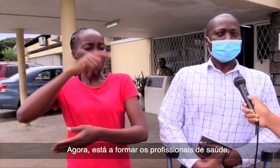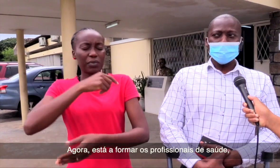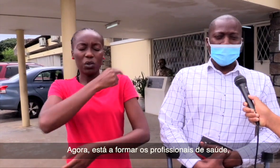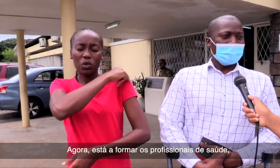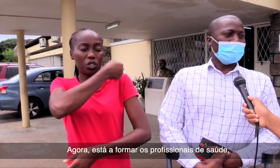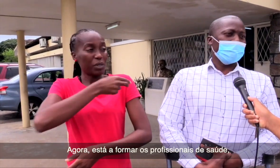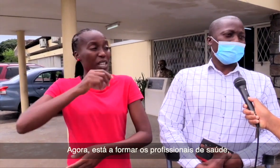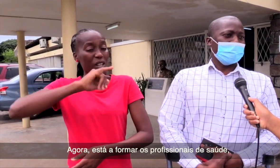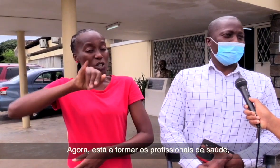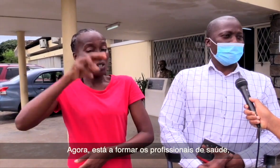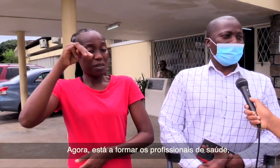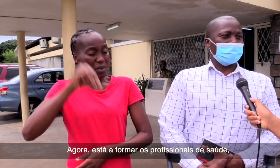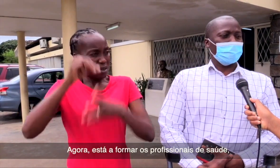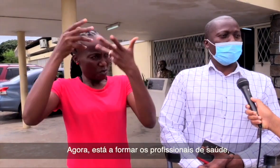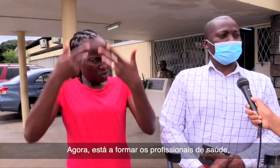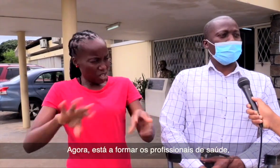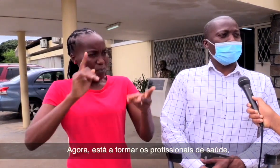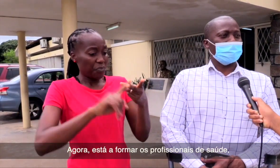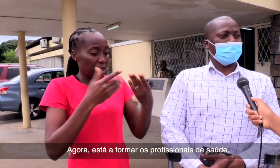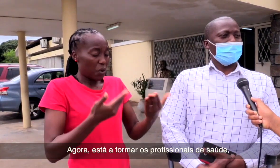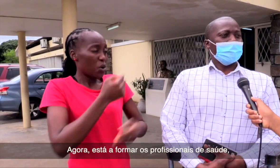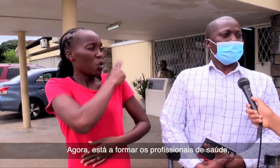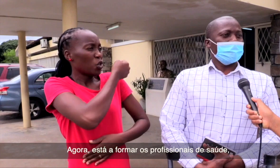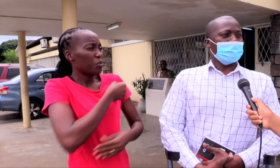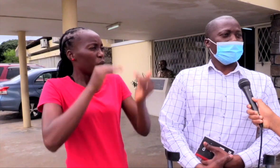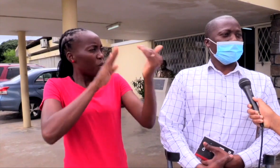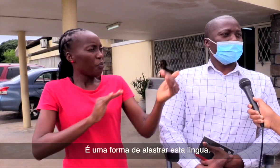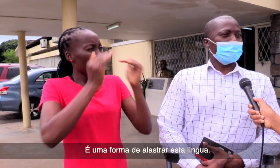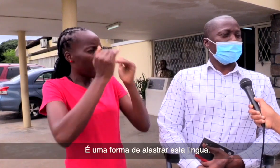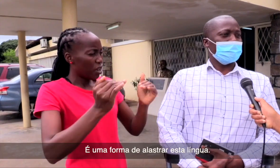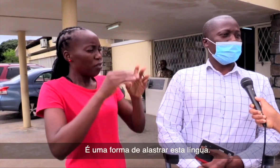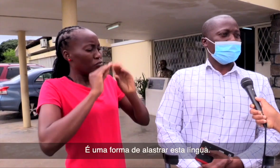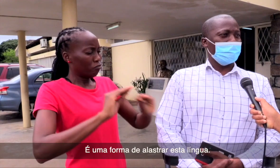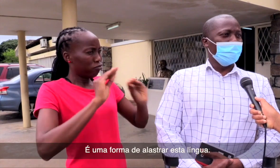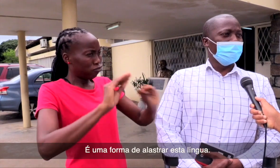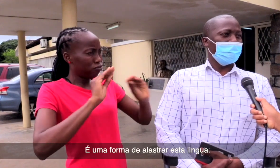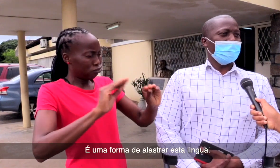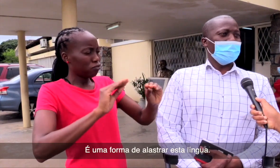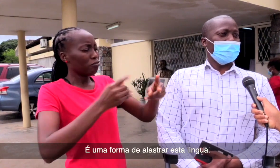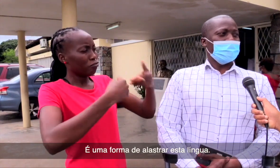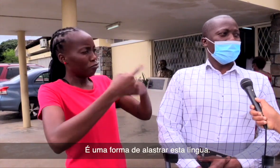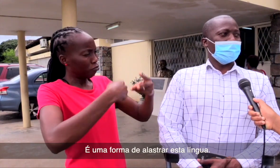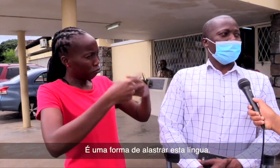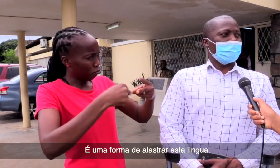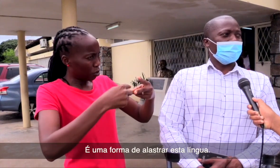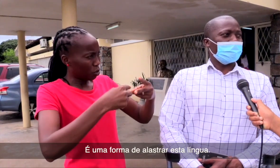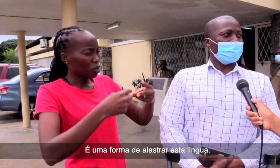agora está a formar aqui os profissionais de saúde, é uma forma